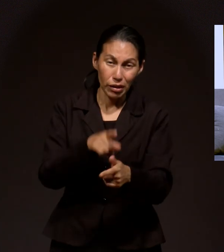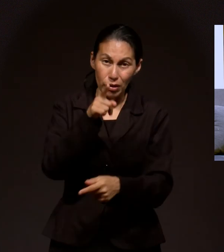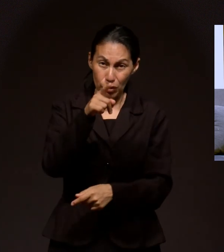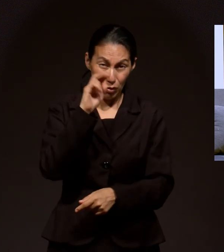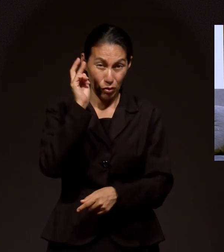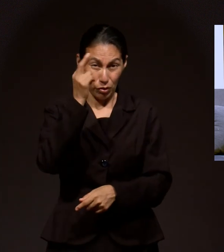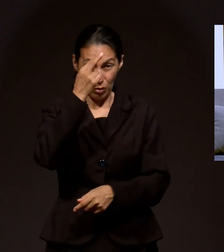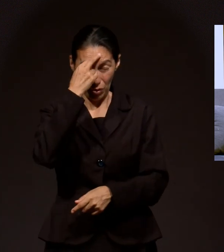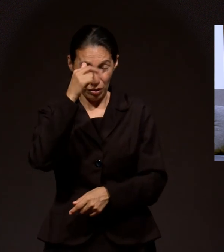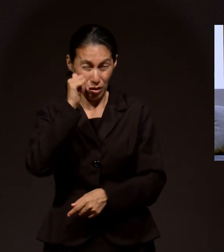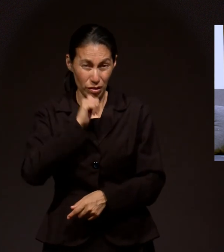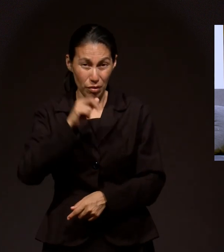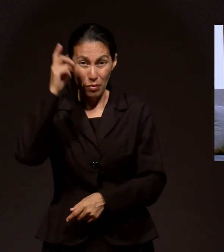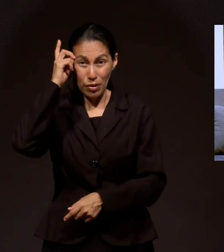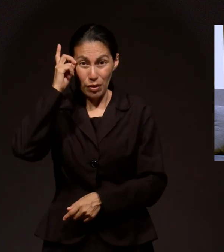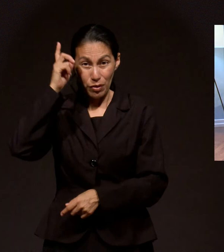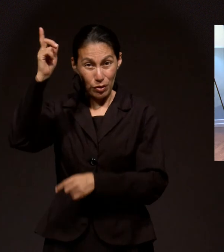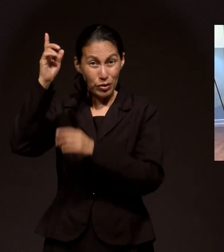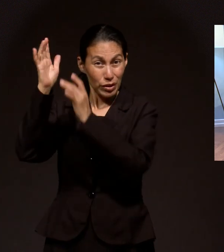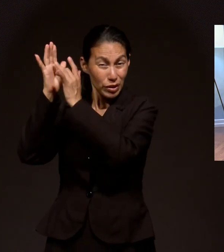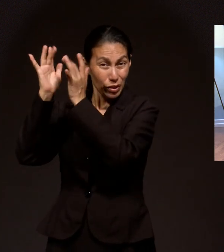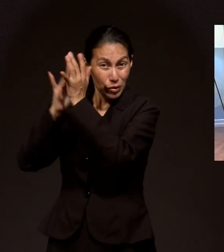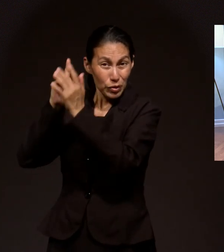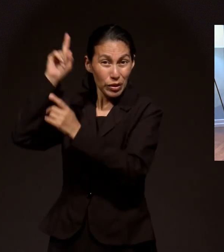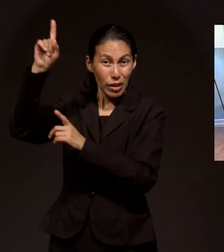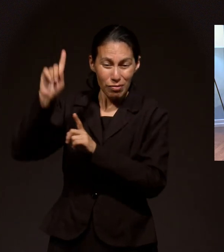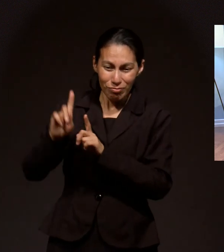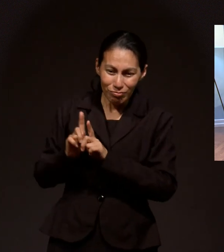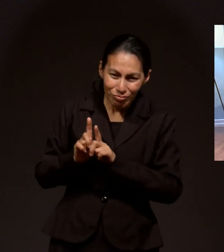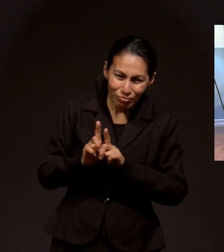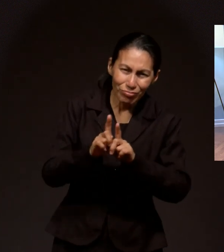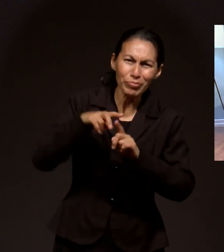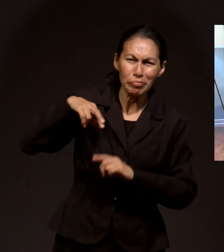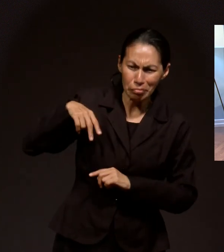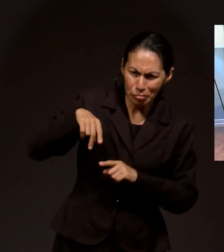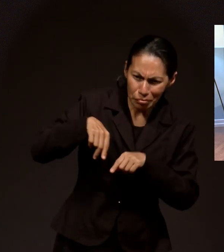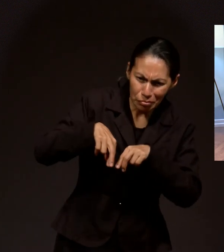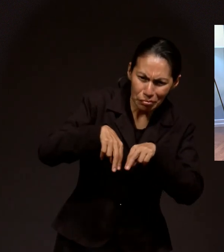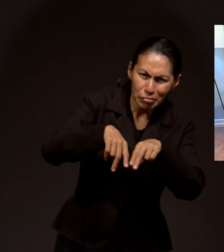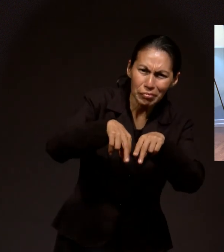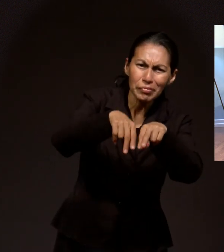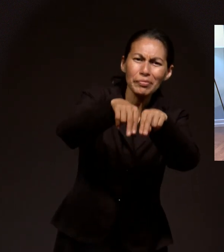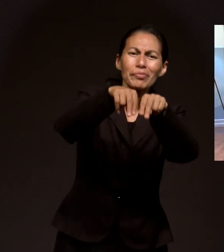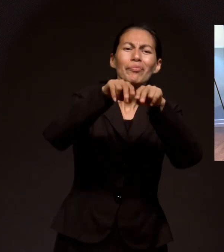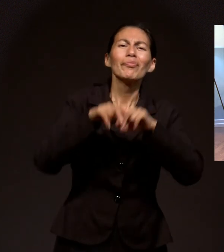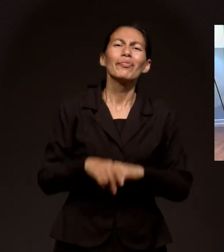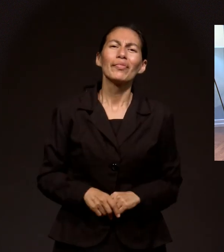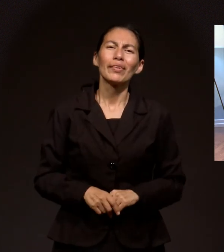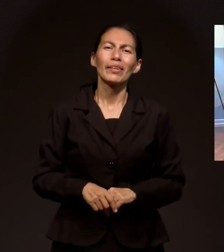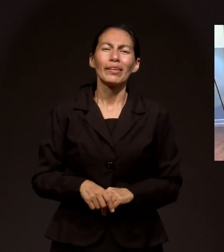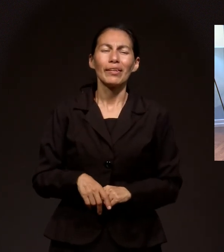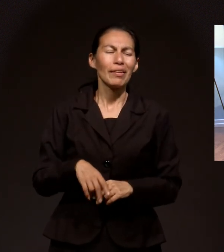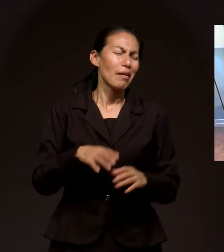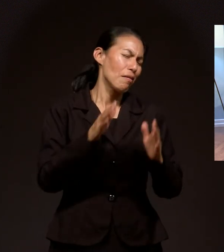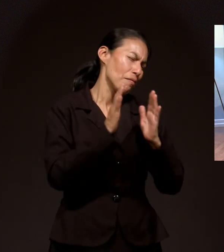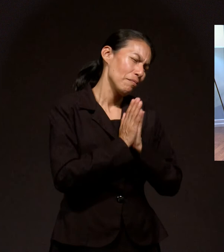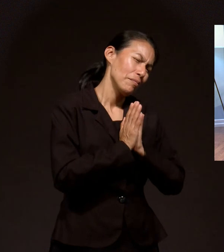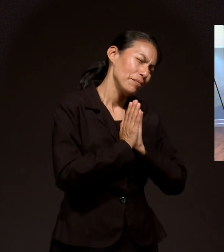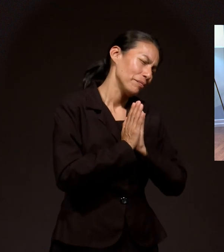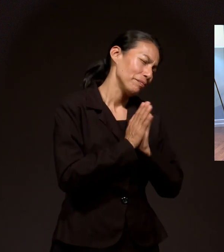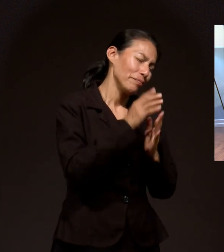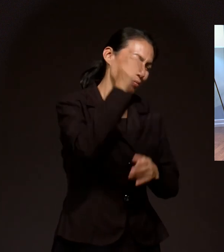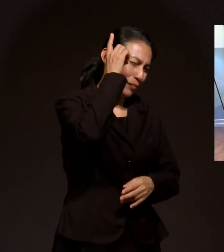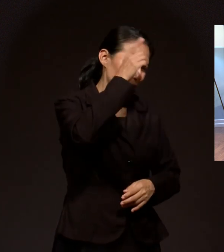Que Jesús Camina contigo Amén Gloria a Dios Gracias Adrián Que Dios Te bendiga Y te